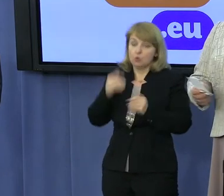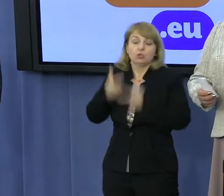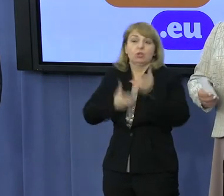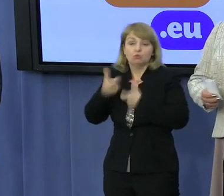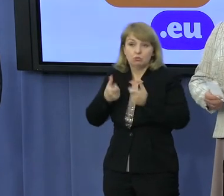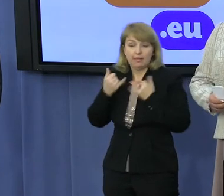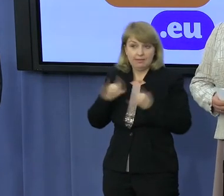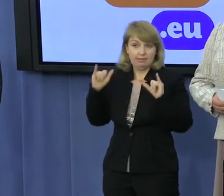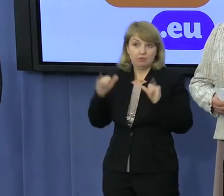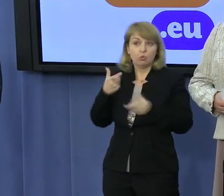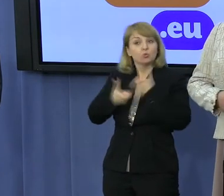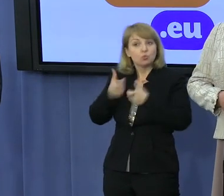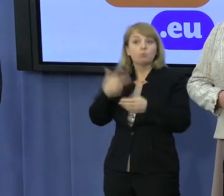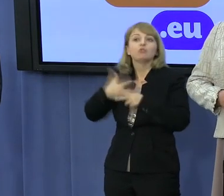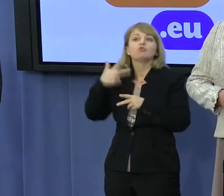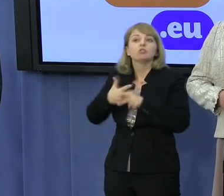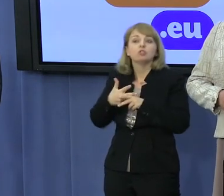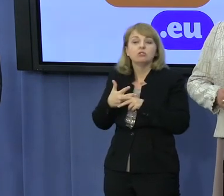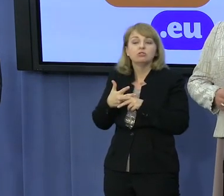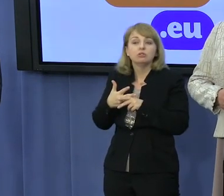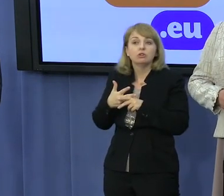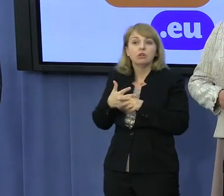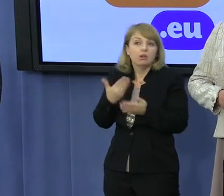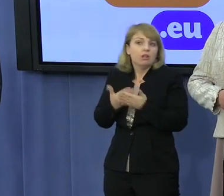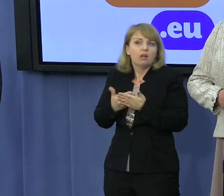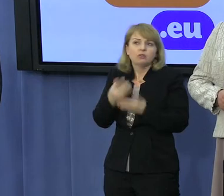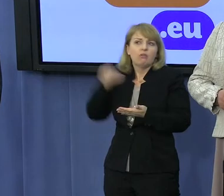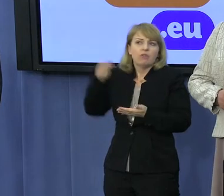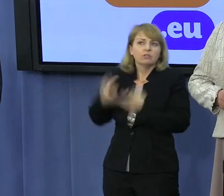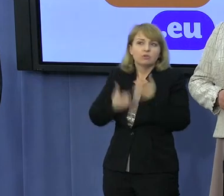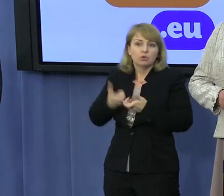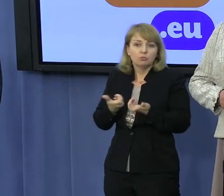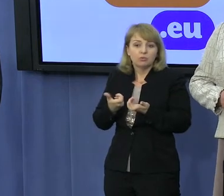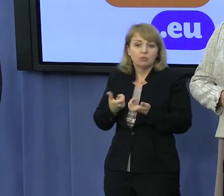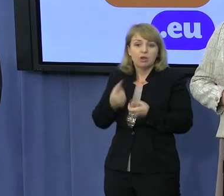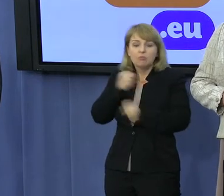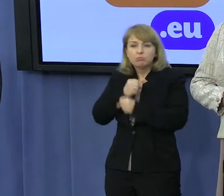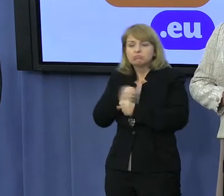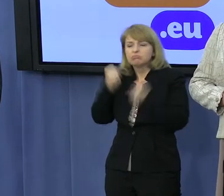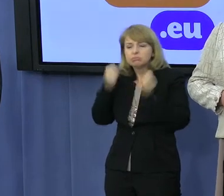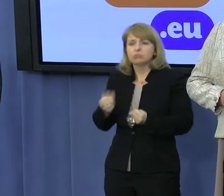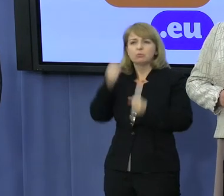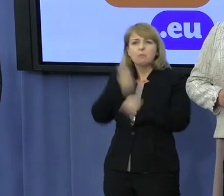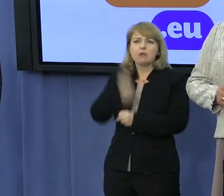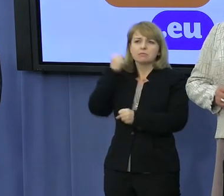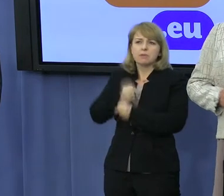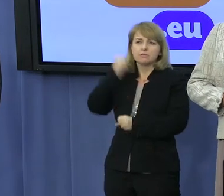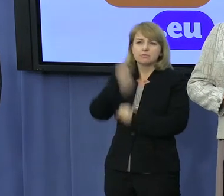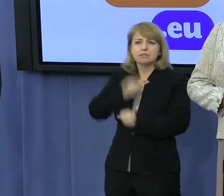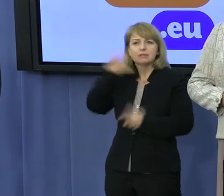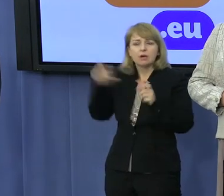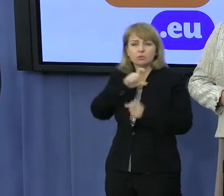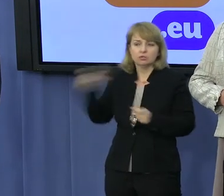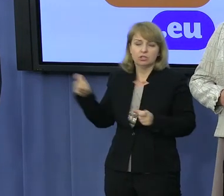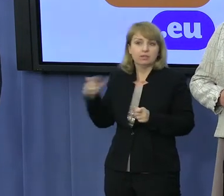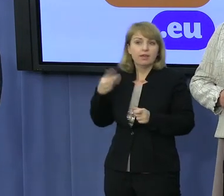zaproponować, zróbmy 30, prawda? Bo przecież tymi zapracowanymi Polakami nie są tylko pracownicy